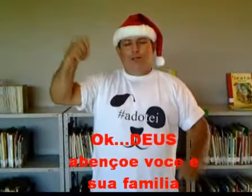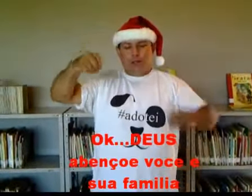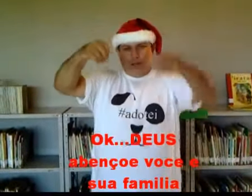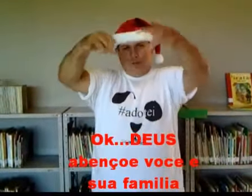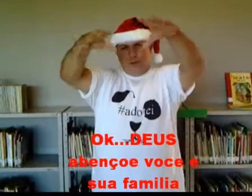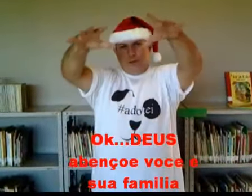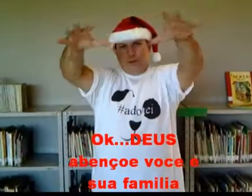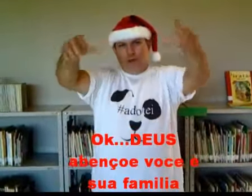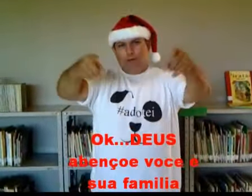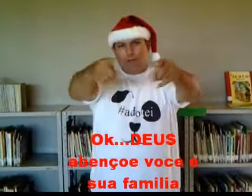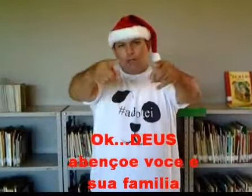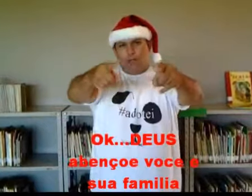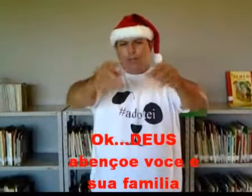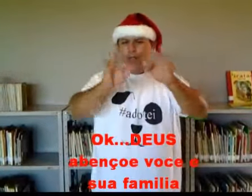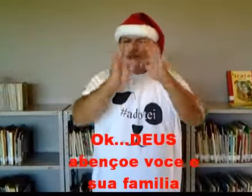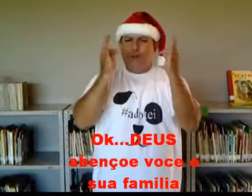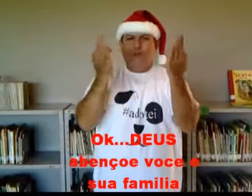Natal